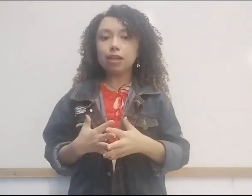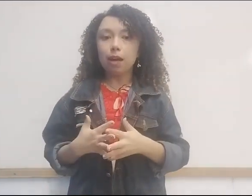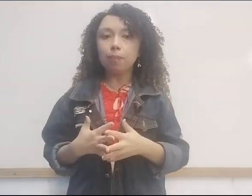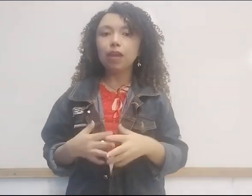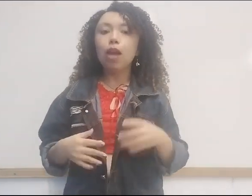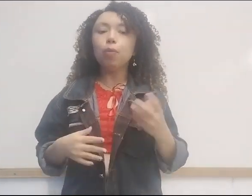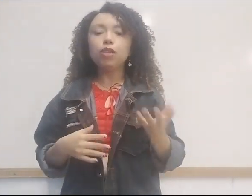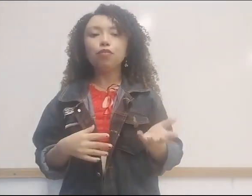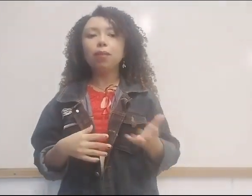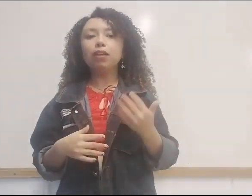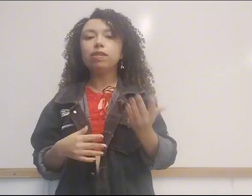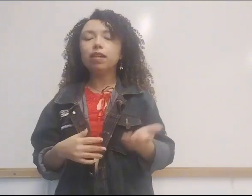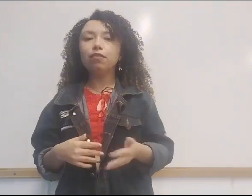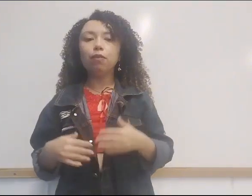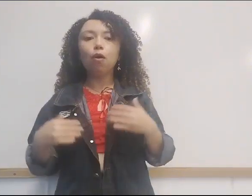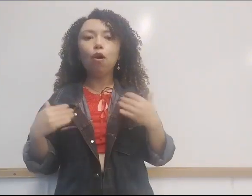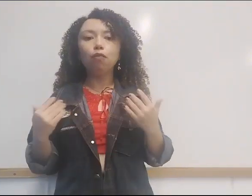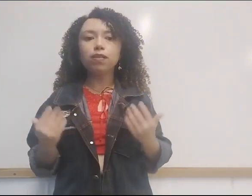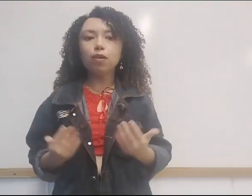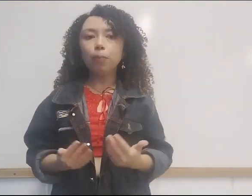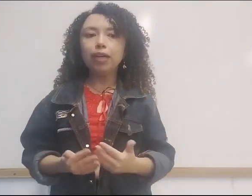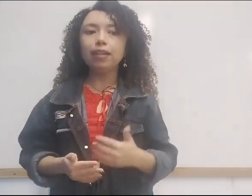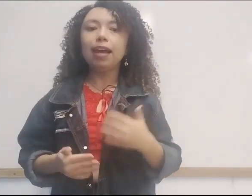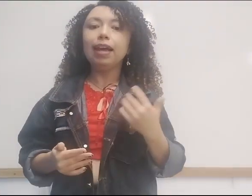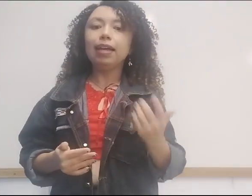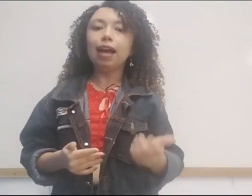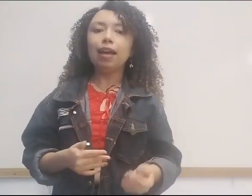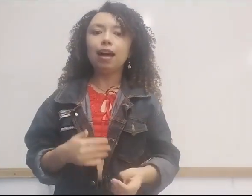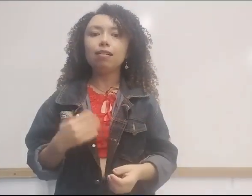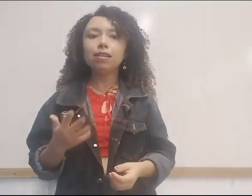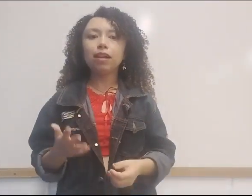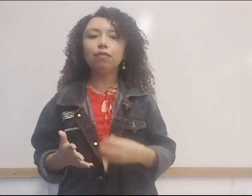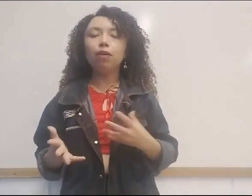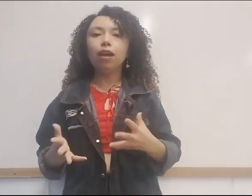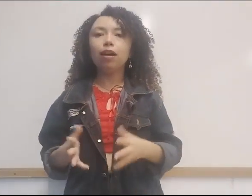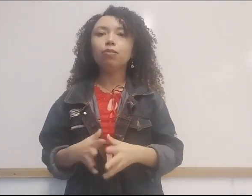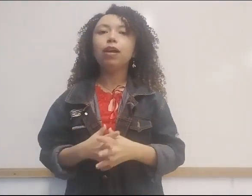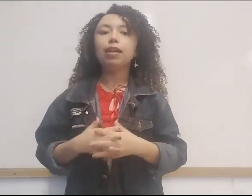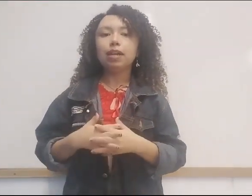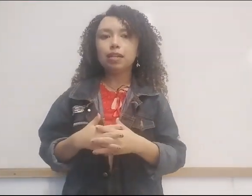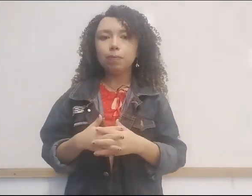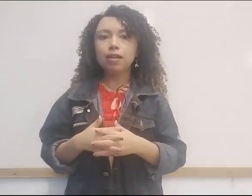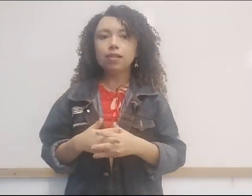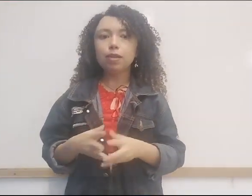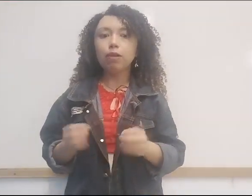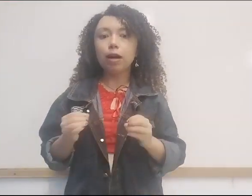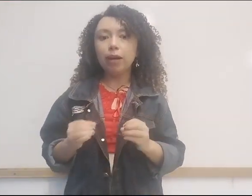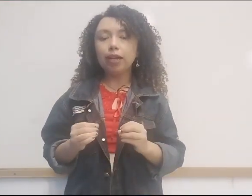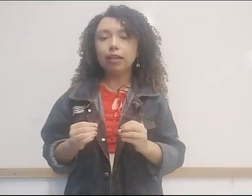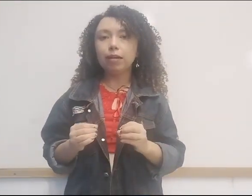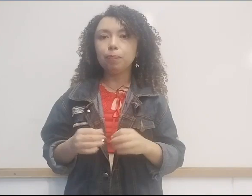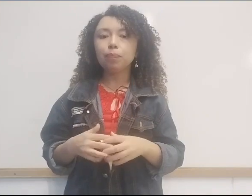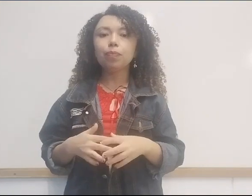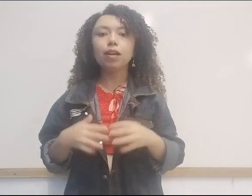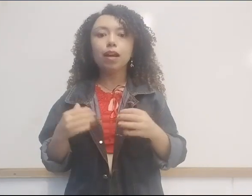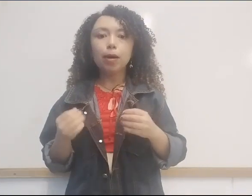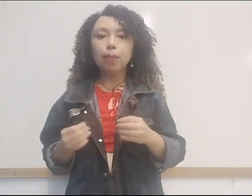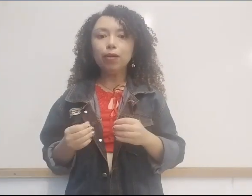Sá, possivelmente o escrivão oficialmente encarregado de escrever o relato da expedição Cabralina. Bem